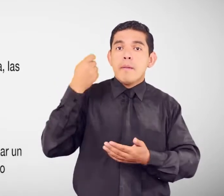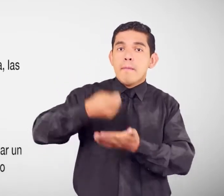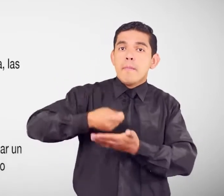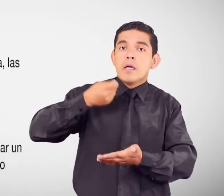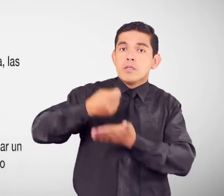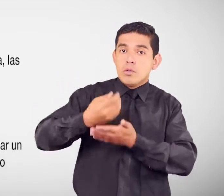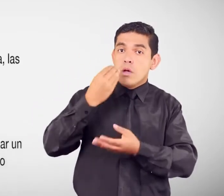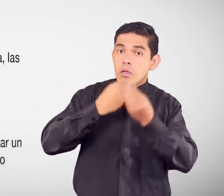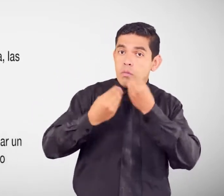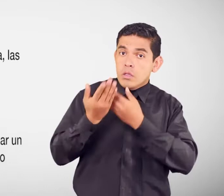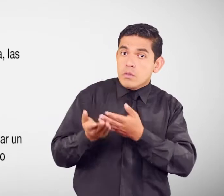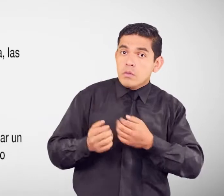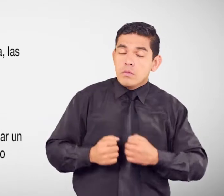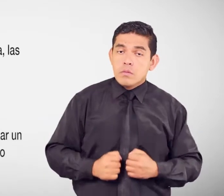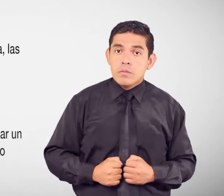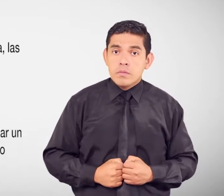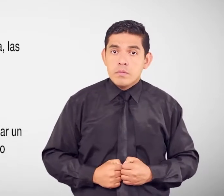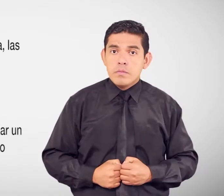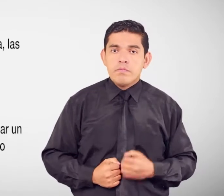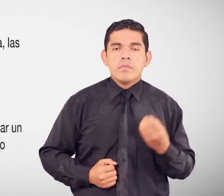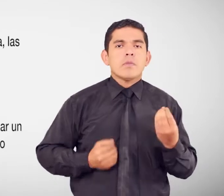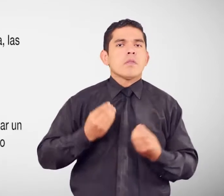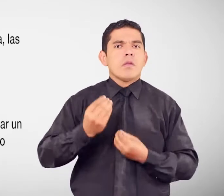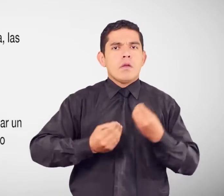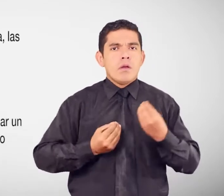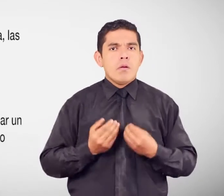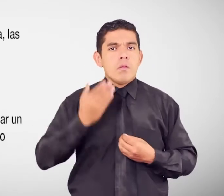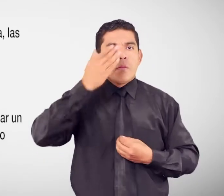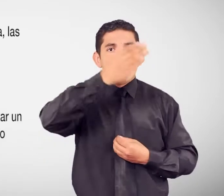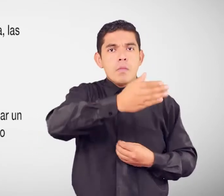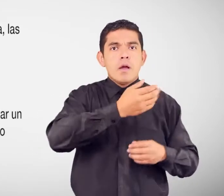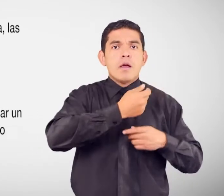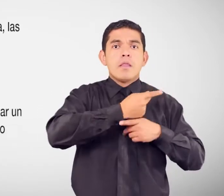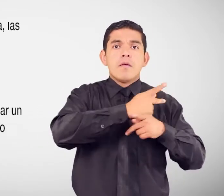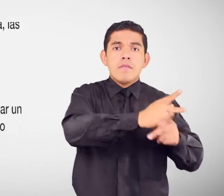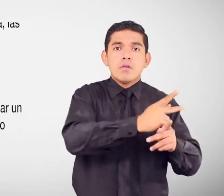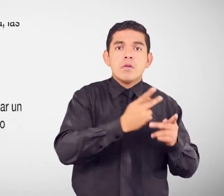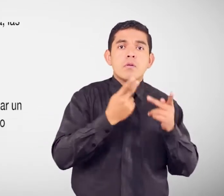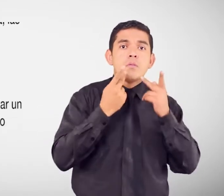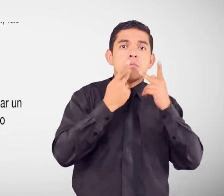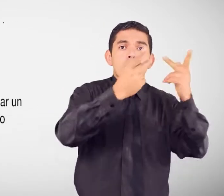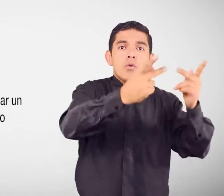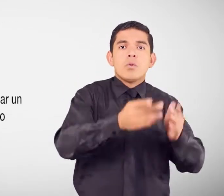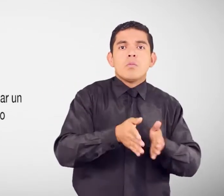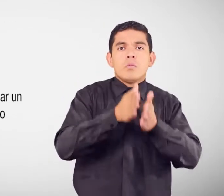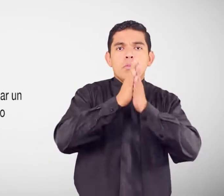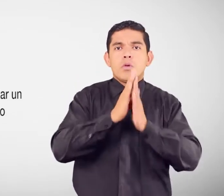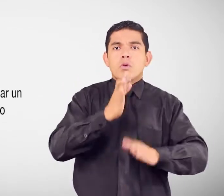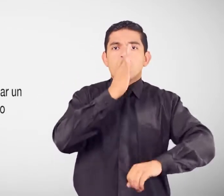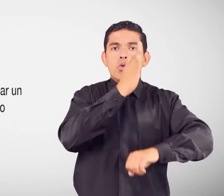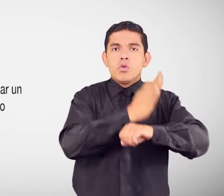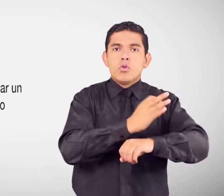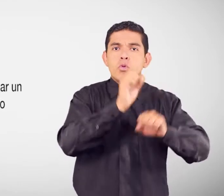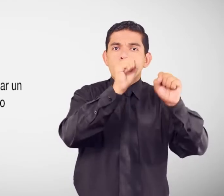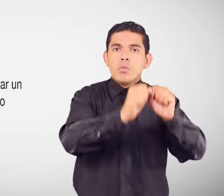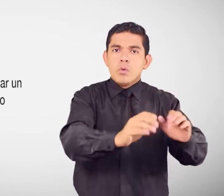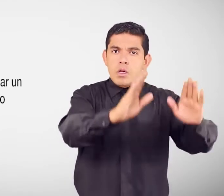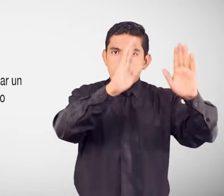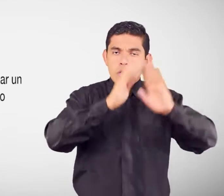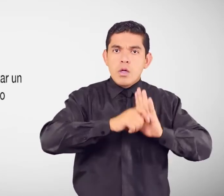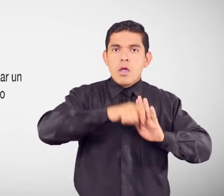Defensoría Pública Y solicitar un turno Para ser atendido Por un abogado especialista En materia familiar www